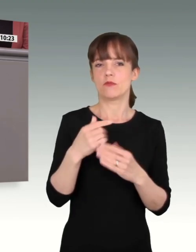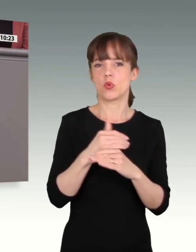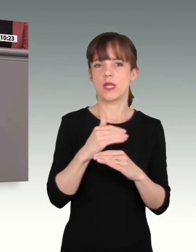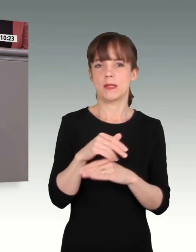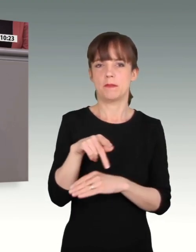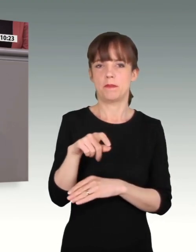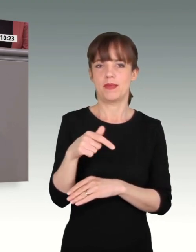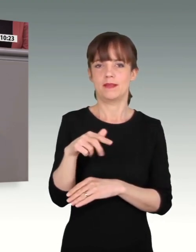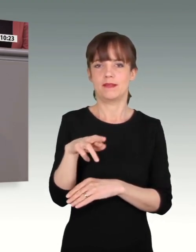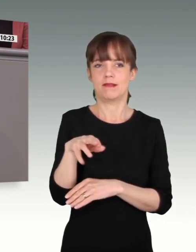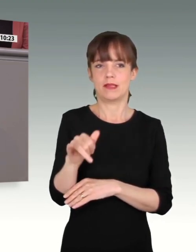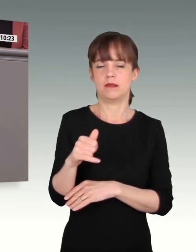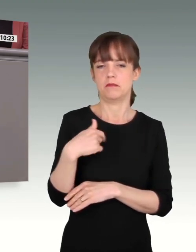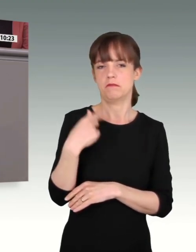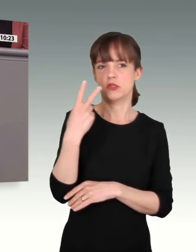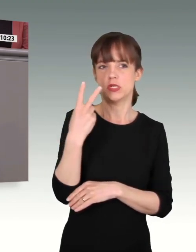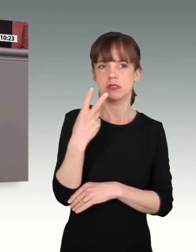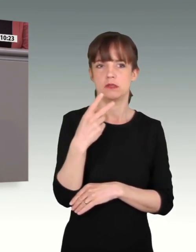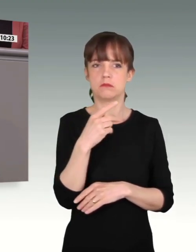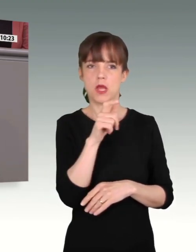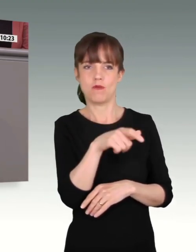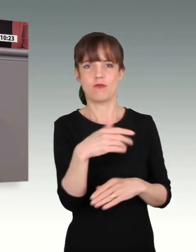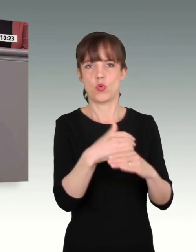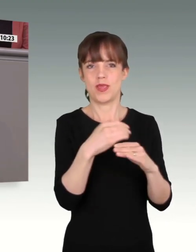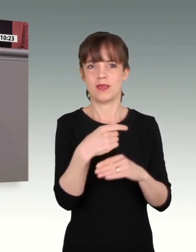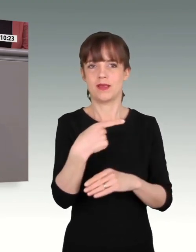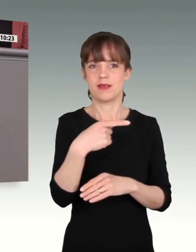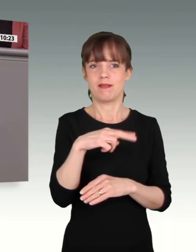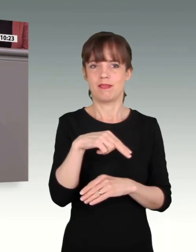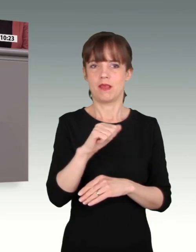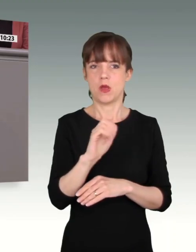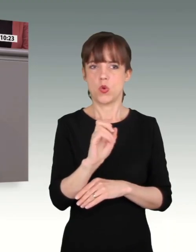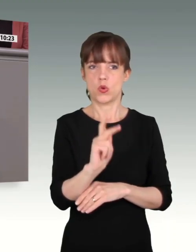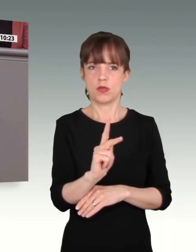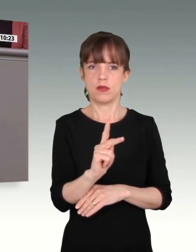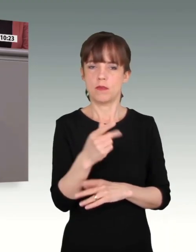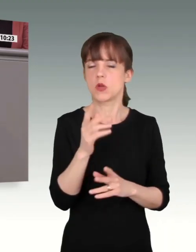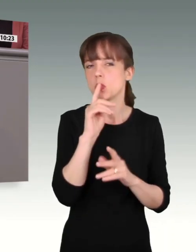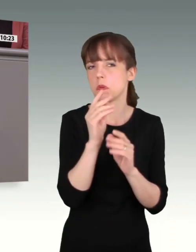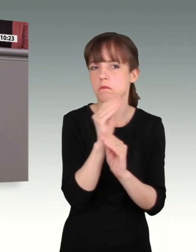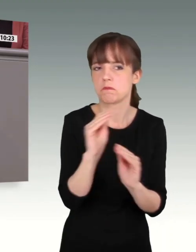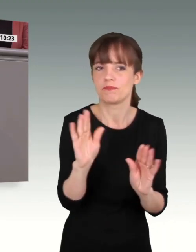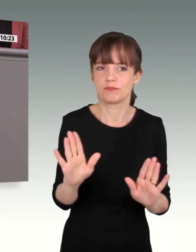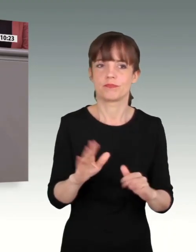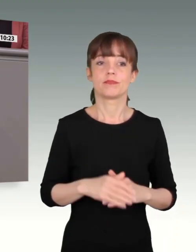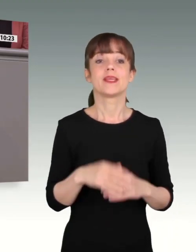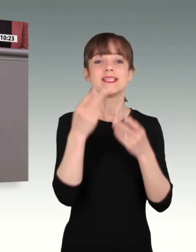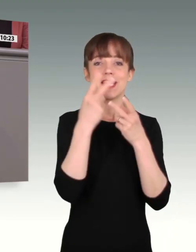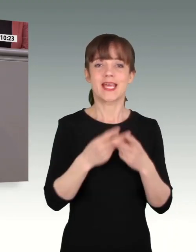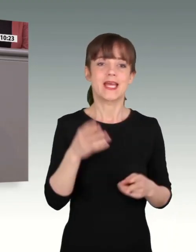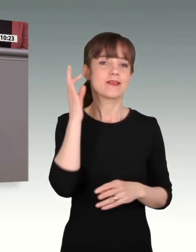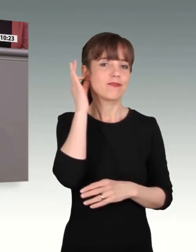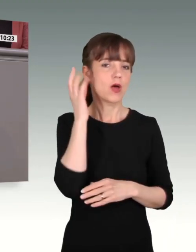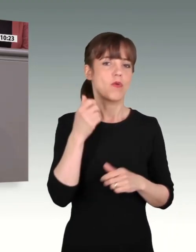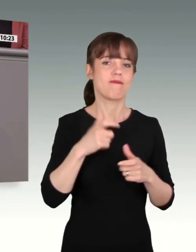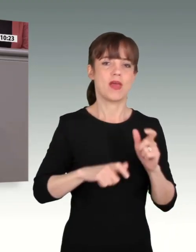den 63. Bericht des Wehrbeauftragten, des Hilfsorganes Deutschen Bundestages. Und vielen Dank, dass Sie einmal mehr den Finger in die Wunde gelegt haben